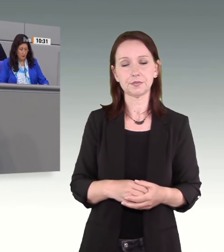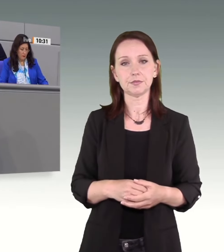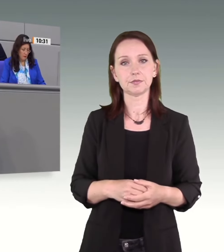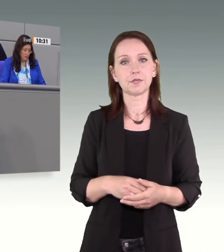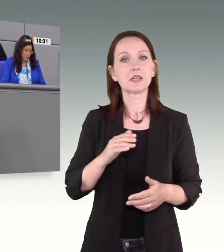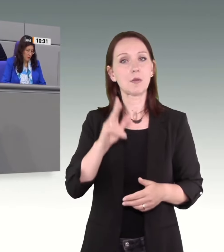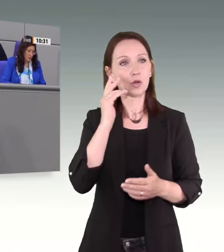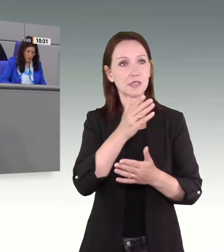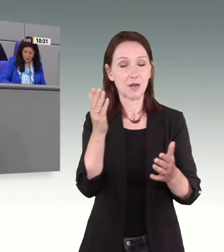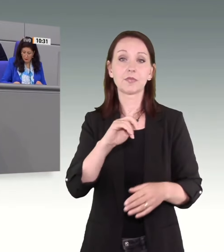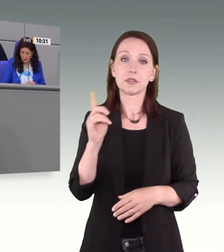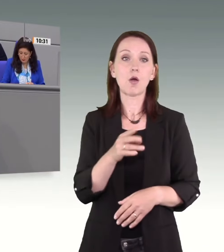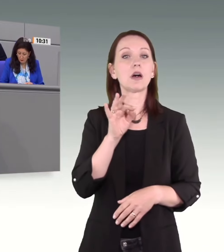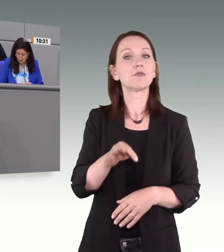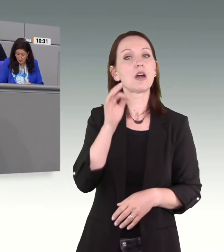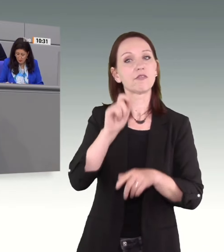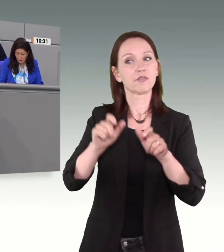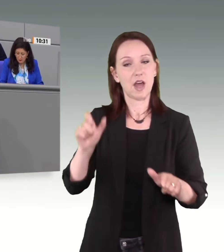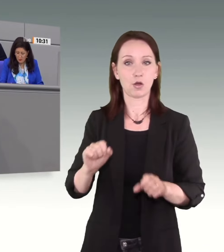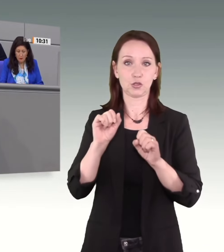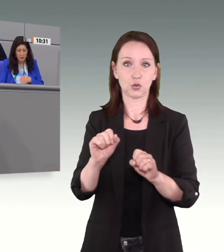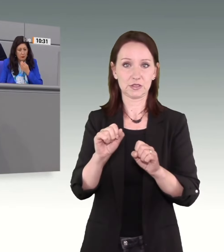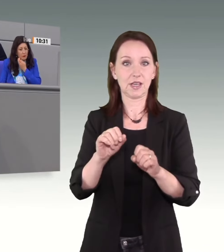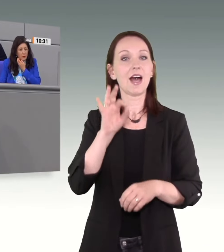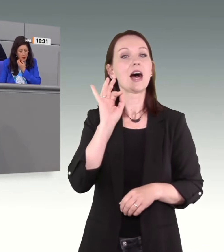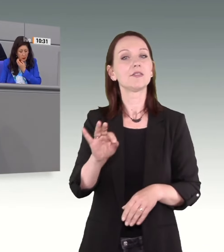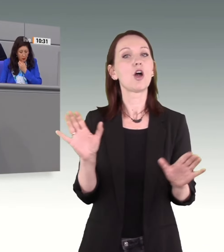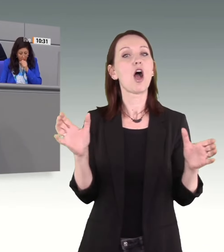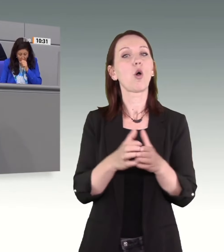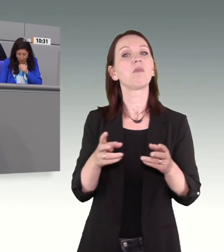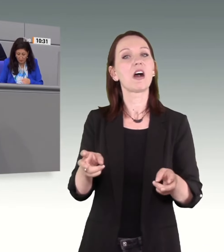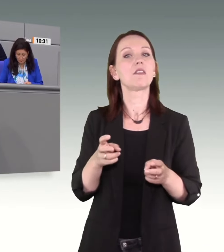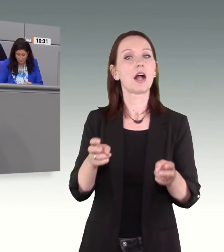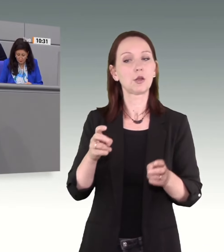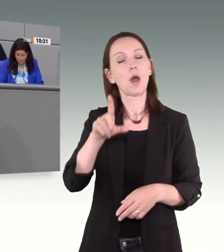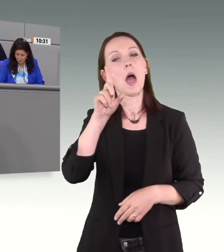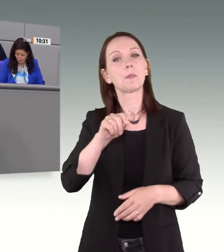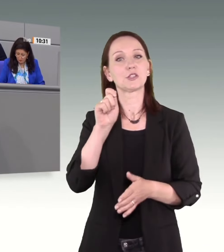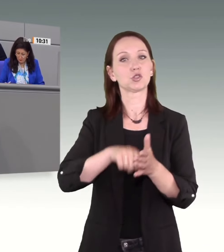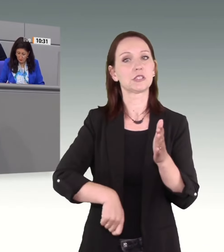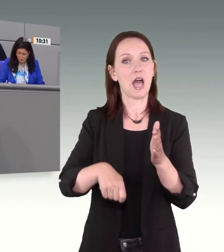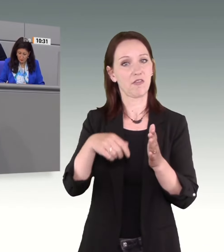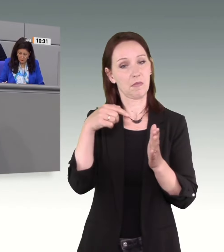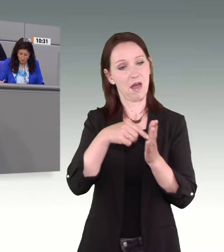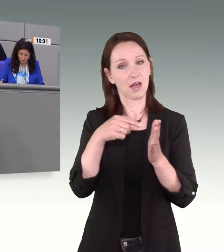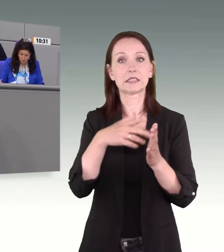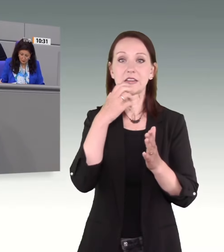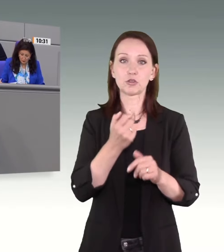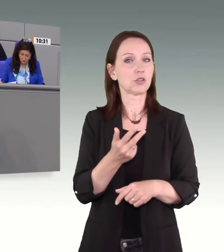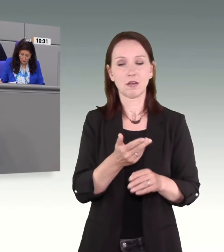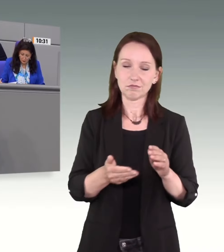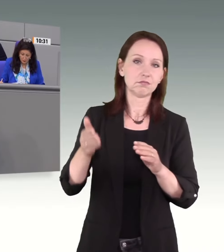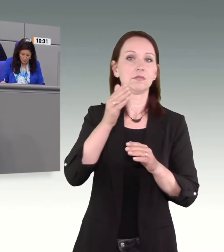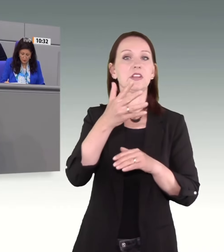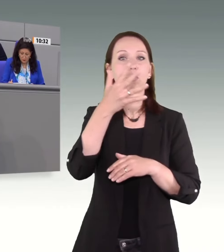wollen wir das Mindeststrafmaß für Gruppenvergewaltigungen auf fünf Jahre heraufsetzen. Viertens. Gewalt darf